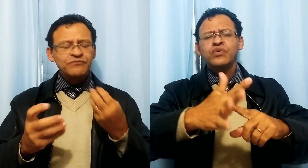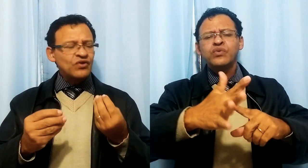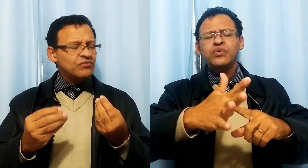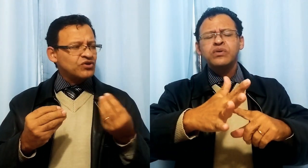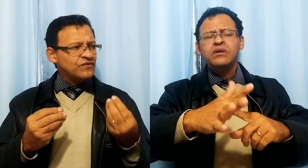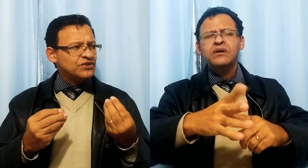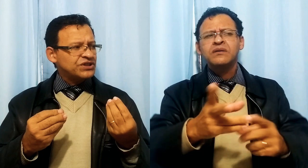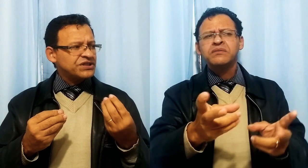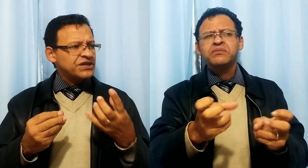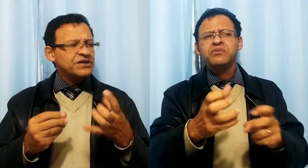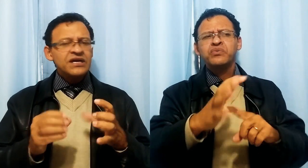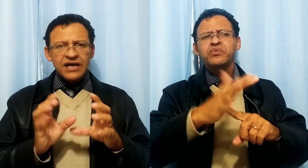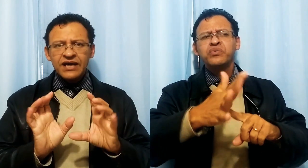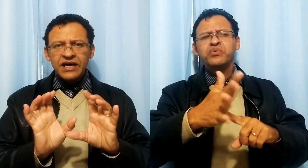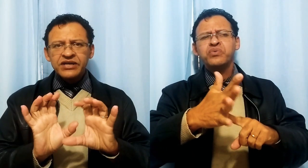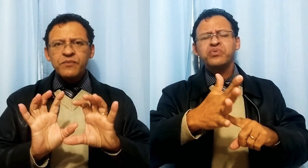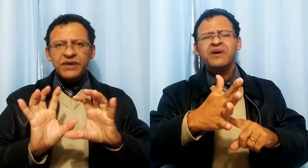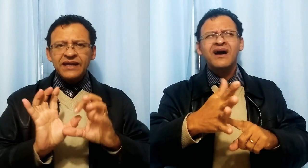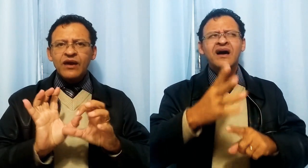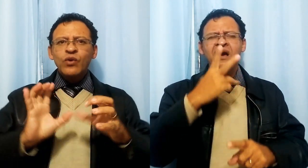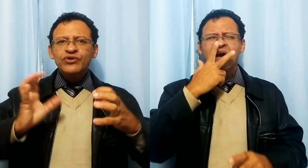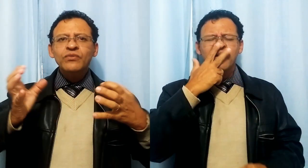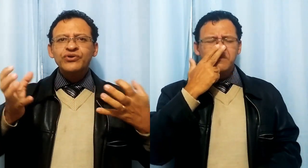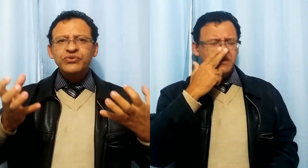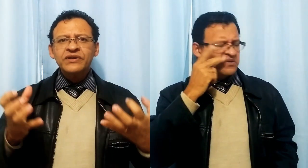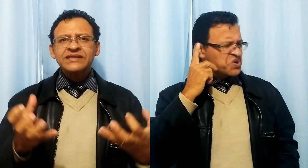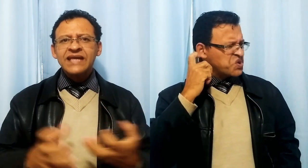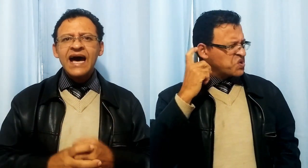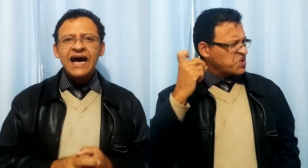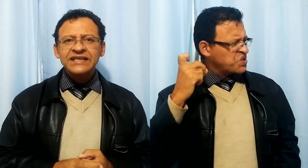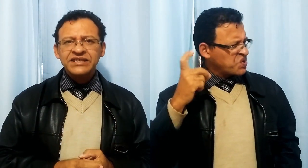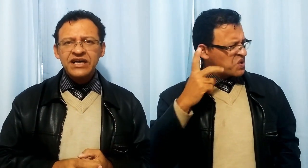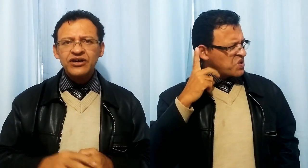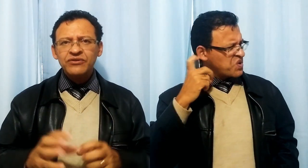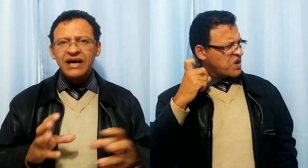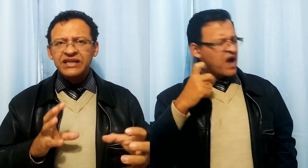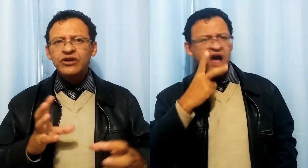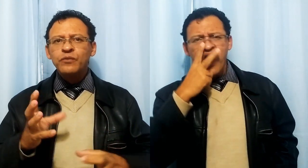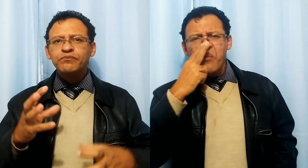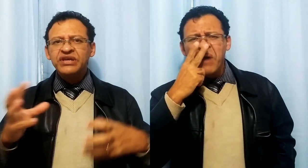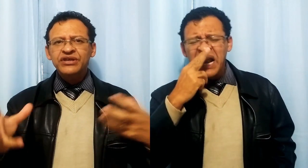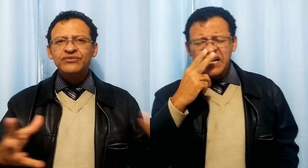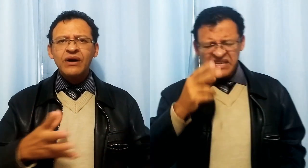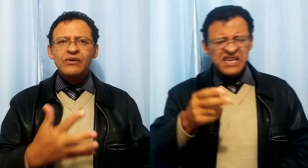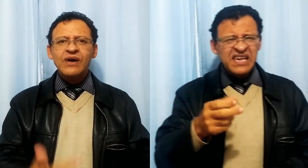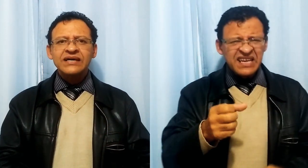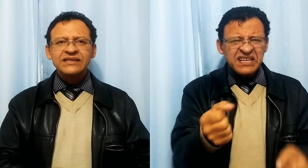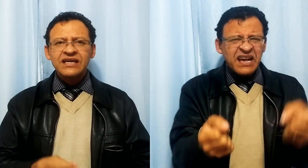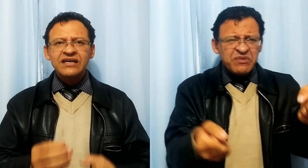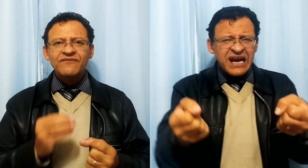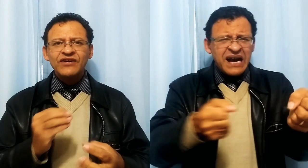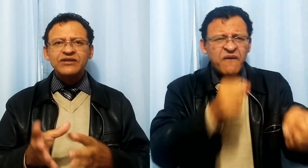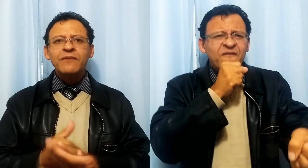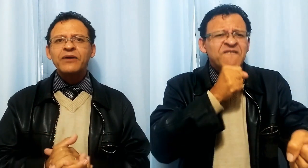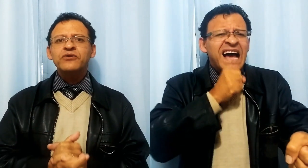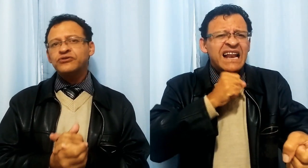como que eu vou dizer, é tipo que nem quando o motor está rajando, batendo pino, algo assim, fazendo um barulho